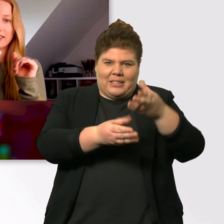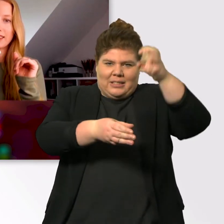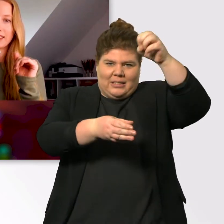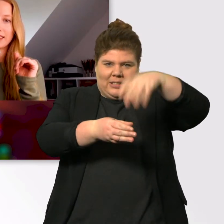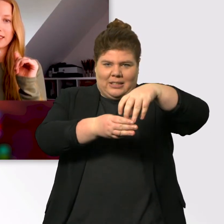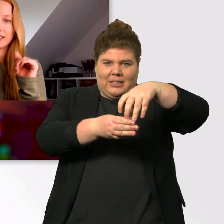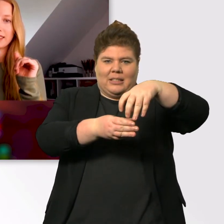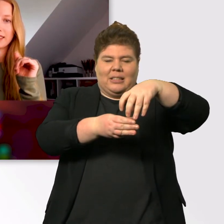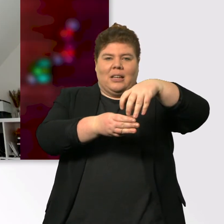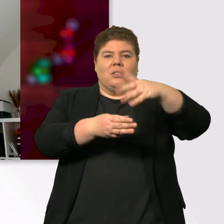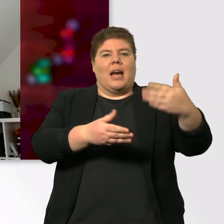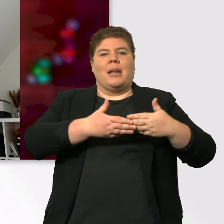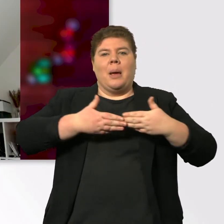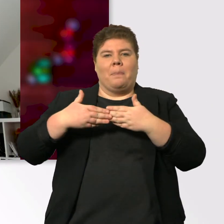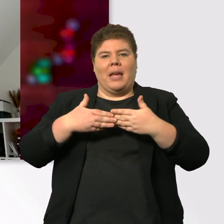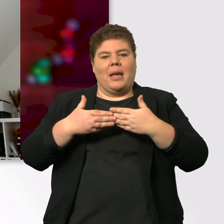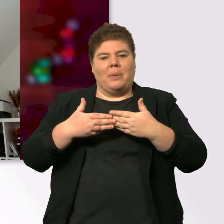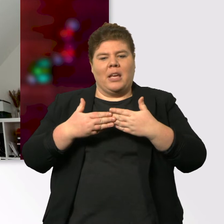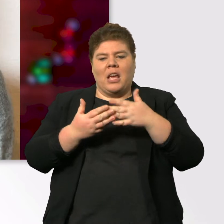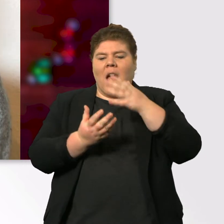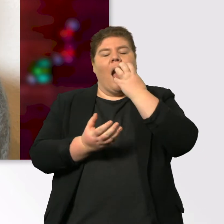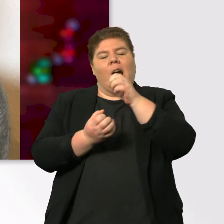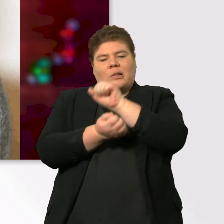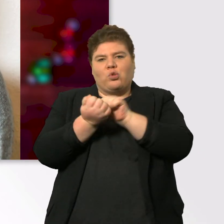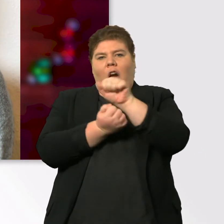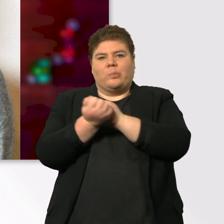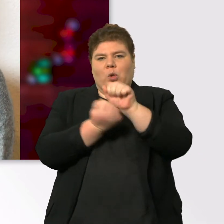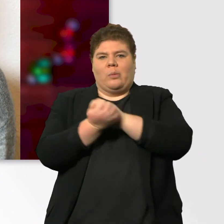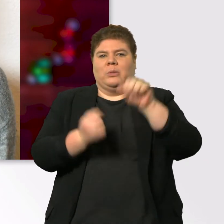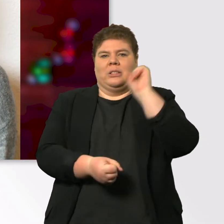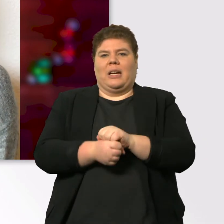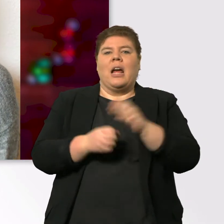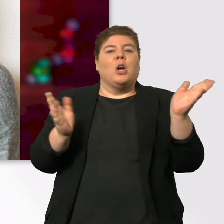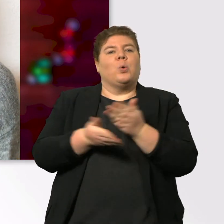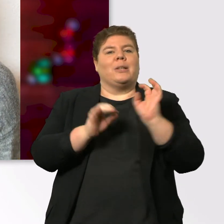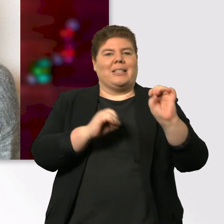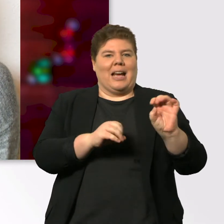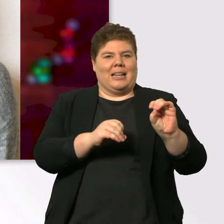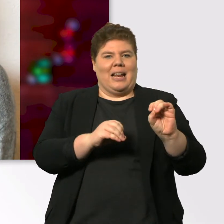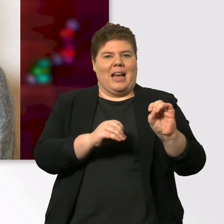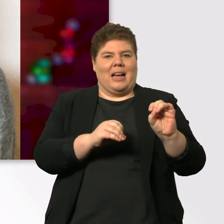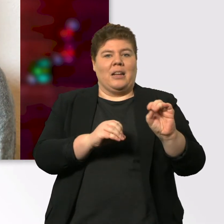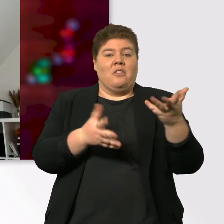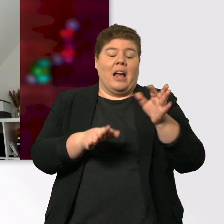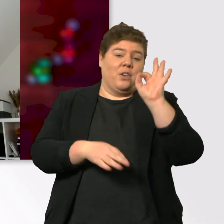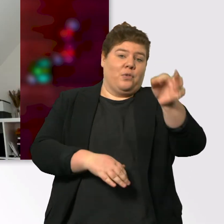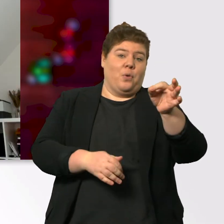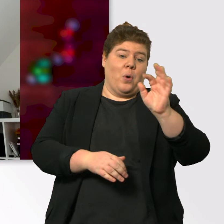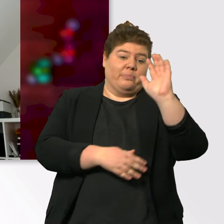Und dann kann das Baby darauf rumkauen. Trotzdem möchte ich dir aber kurz erklären, was es dir vielleicht doch bringen kann. Nämlich,